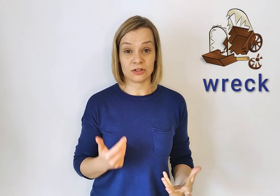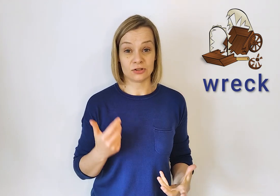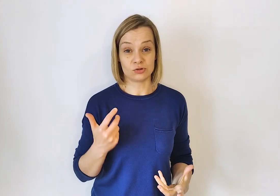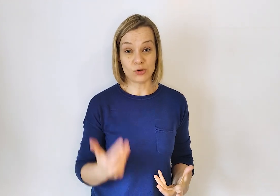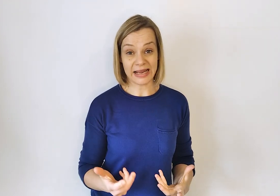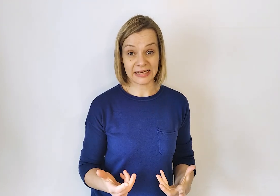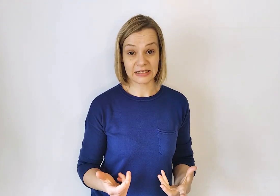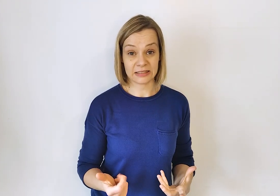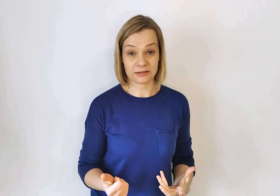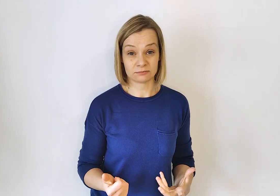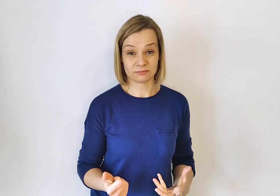Wreck.